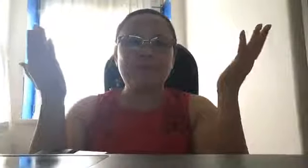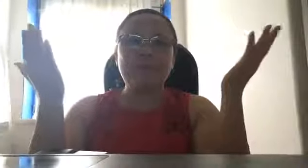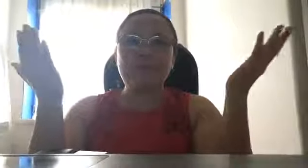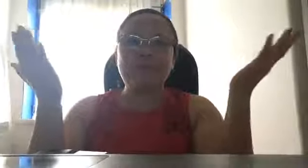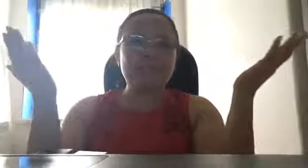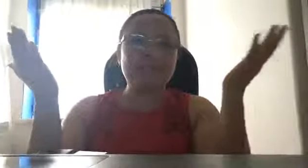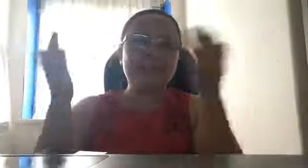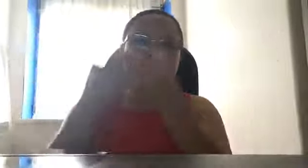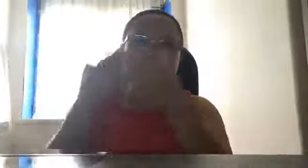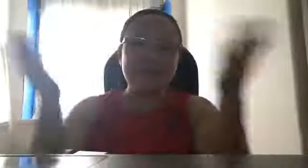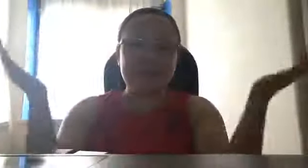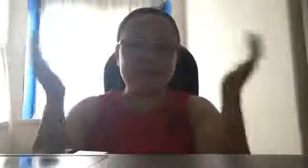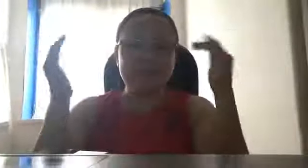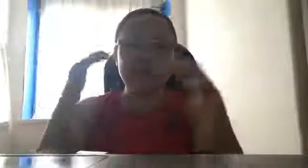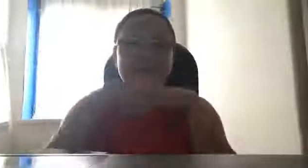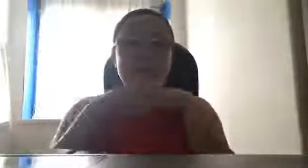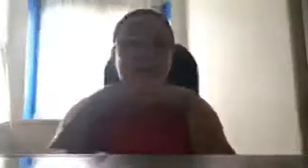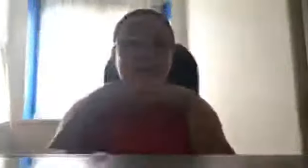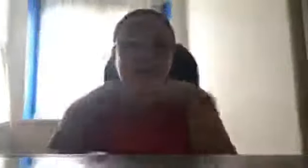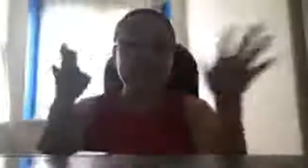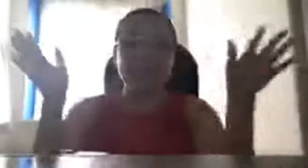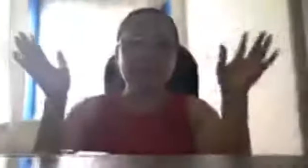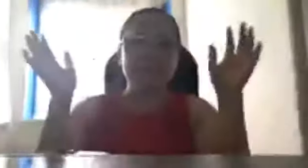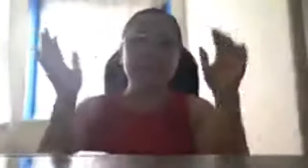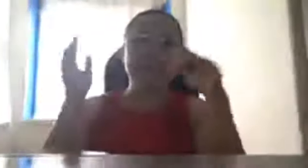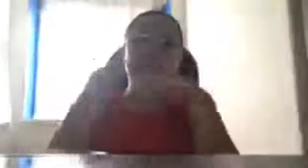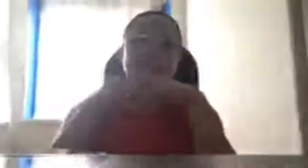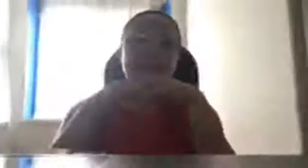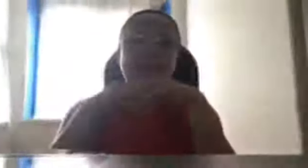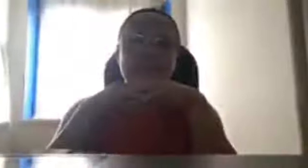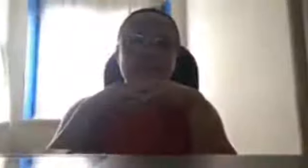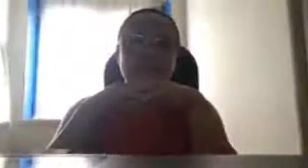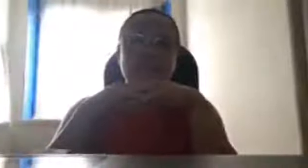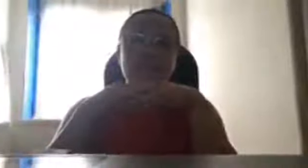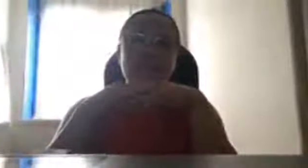hindi na natin bahihirapan ang ating mga buhay, ang ating mga sarili. O,